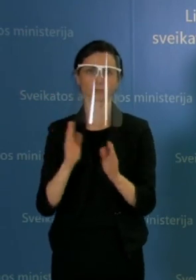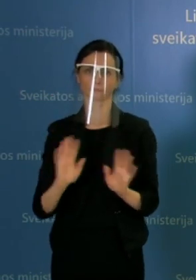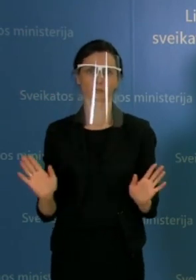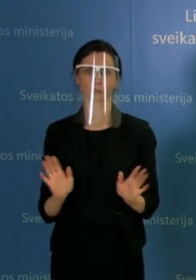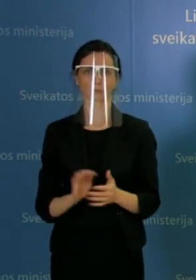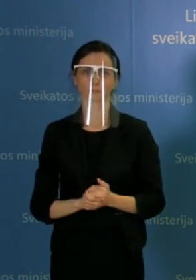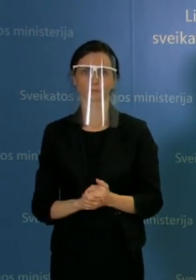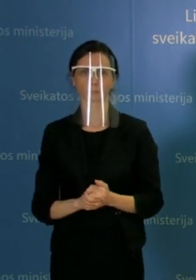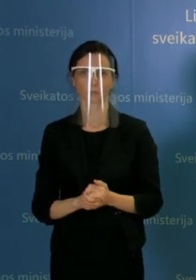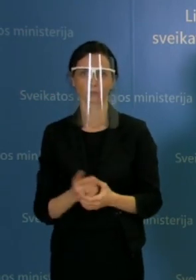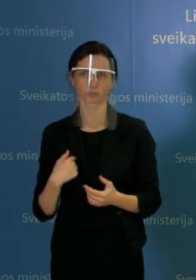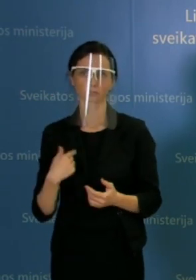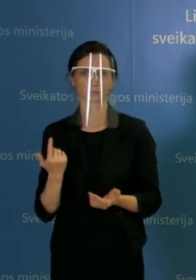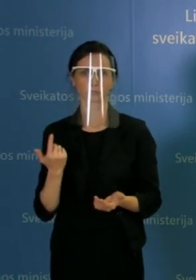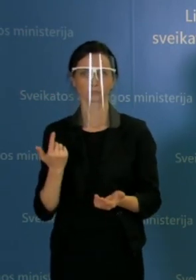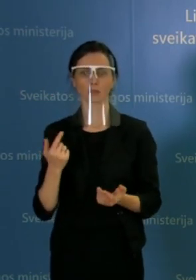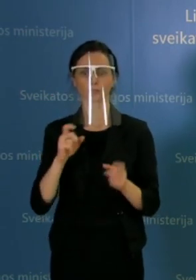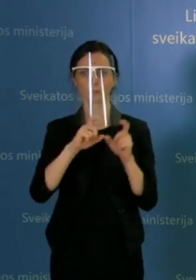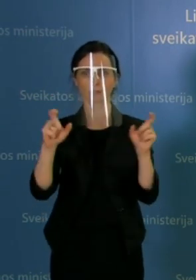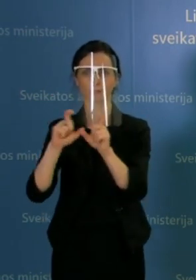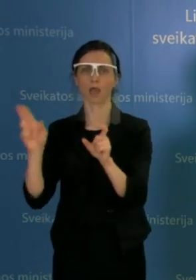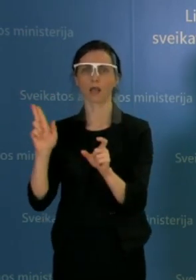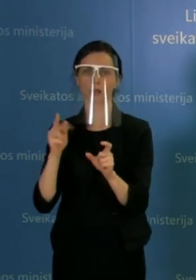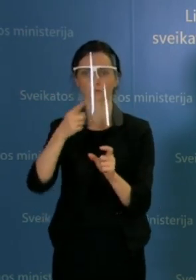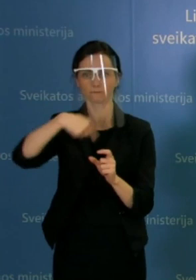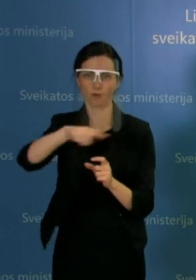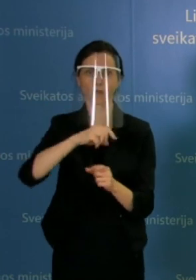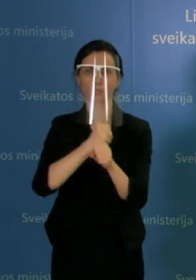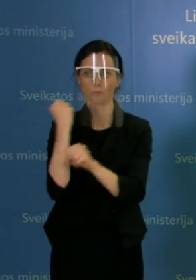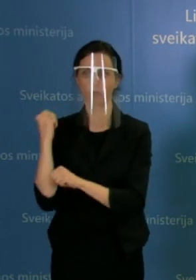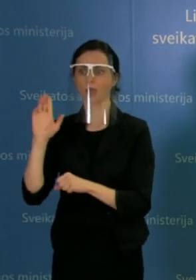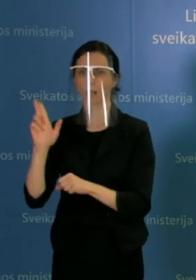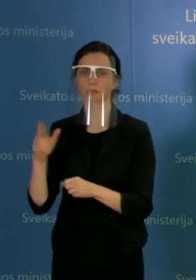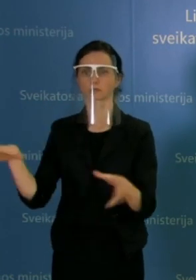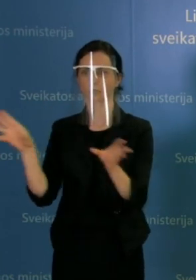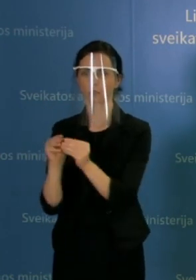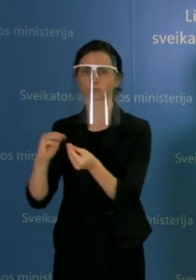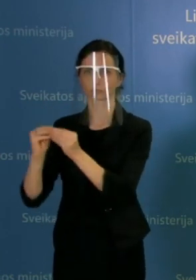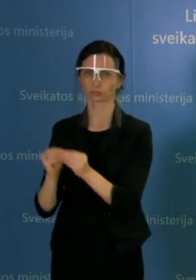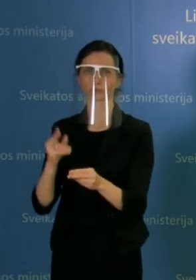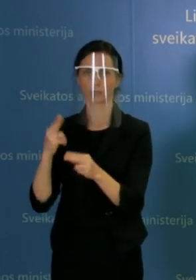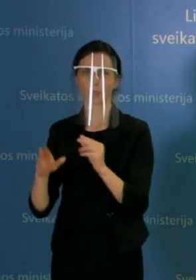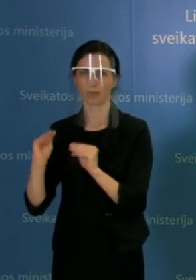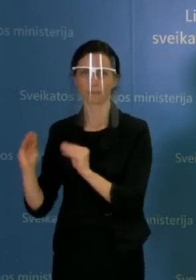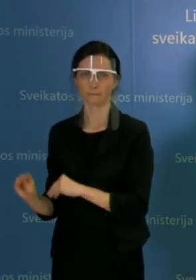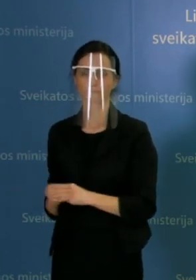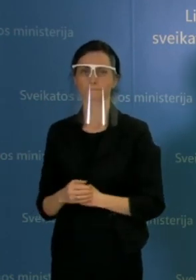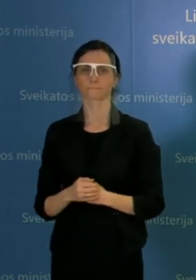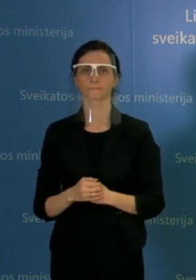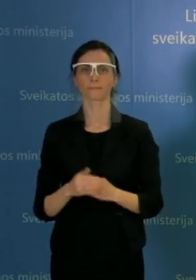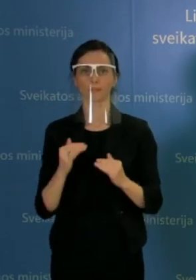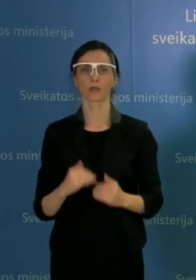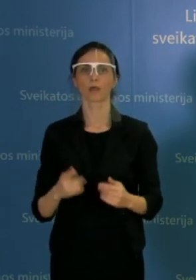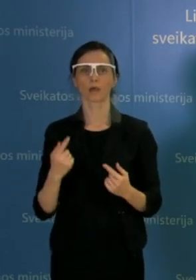kol kas įstaigos randa sprendimus, kurie yra susijęs su susikalbėjimu su darbuotojais. Trumpas raštos justos klausimas